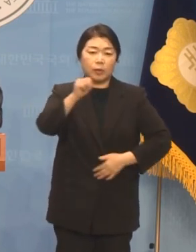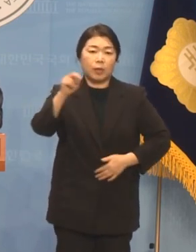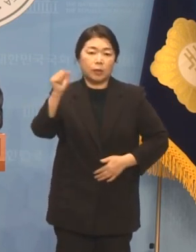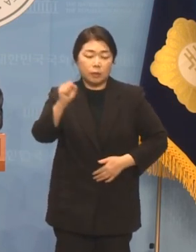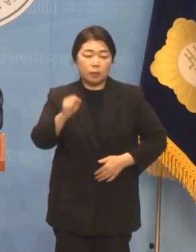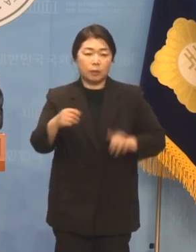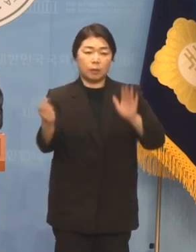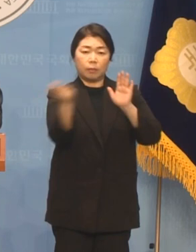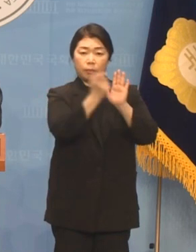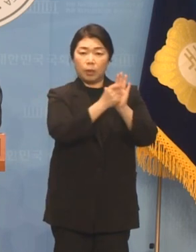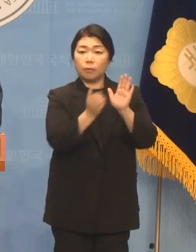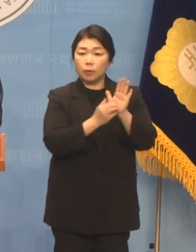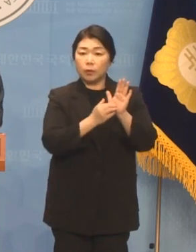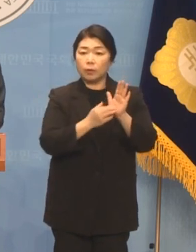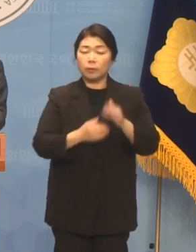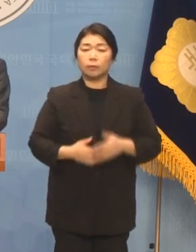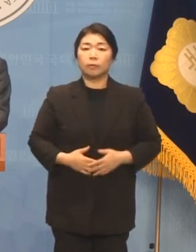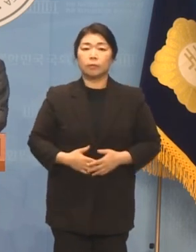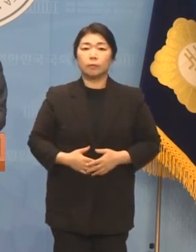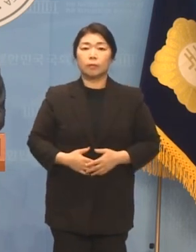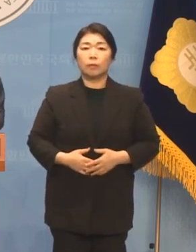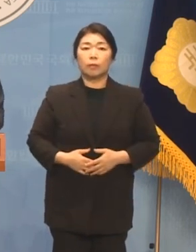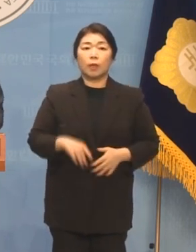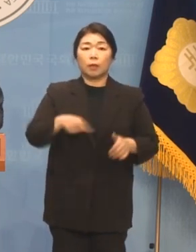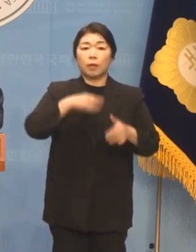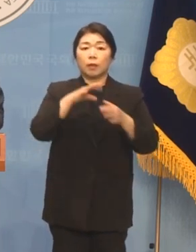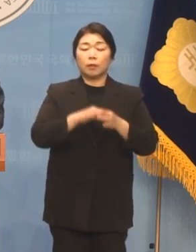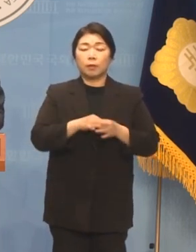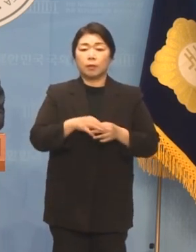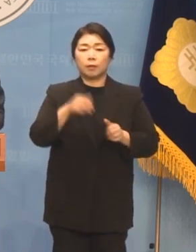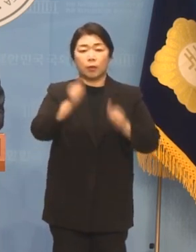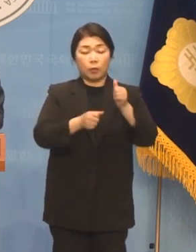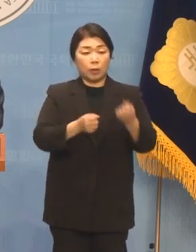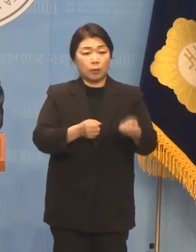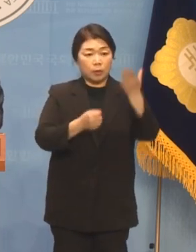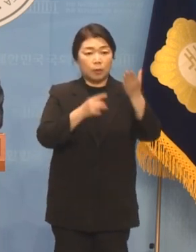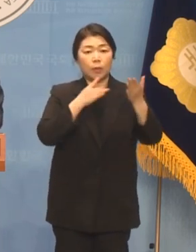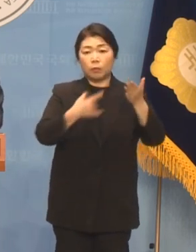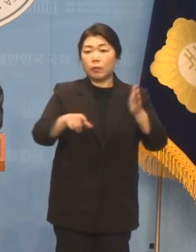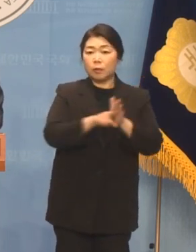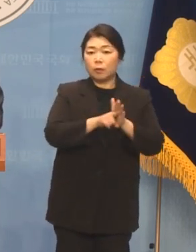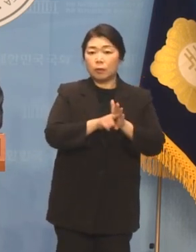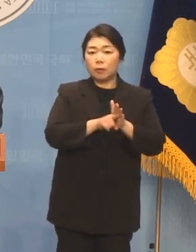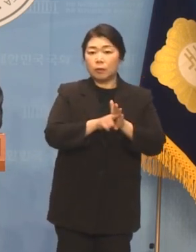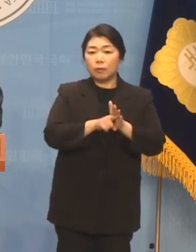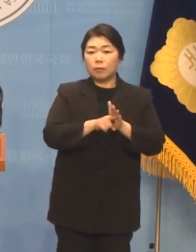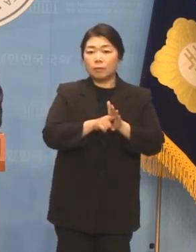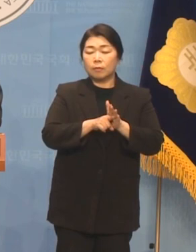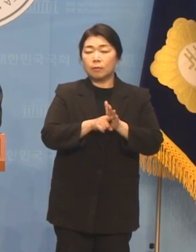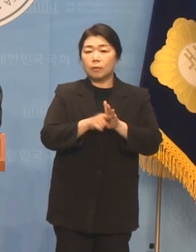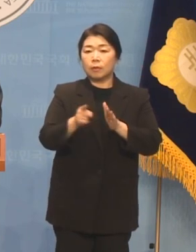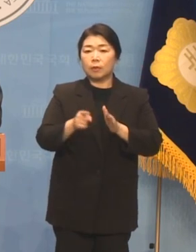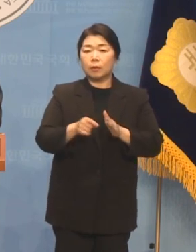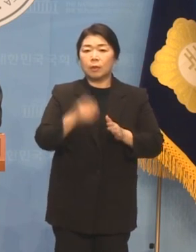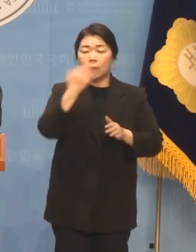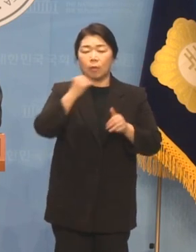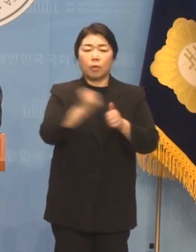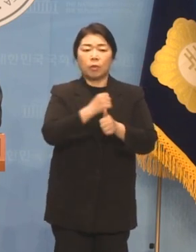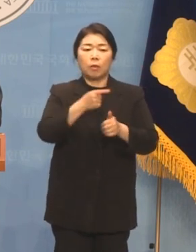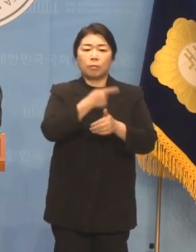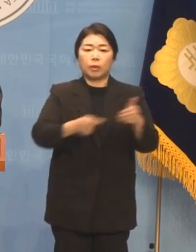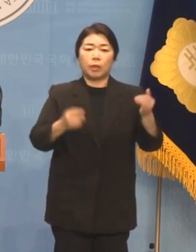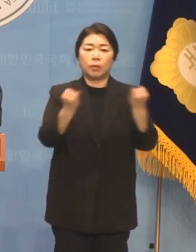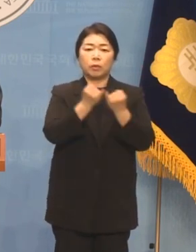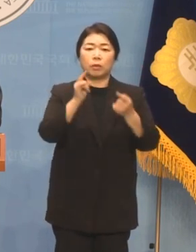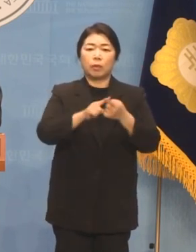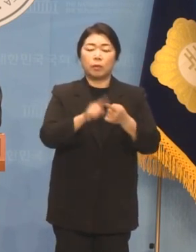버젓이 공개했습니다 자신의 경선 승리만을 위해서 잔인하게도 성폭력 피해 여성에